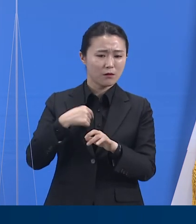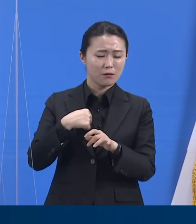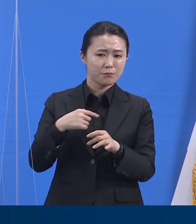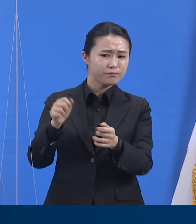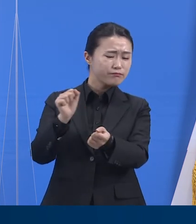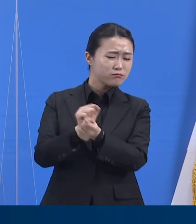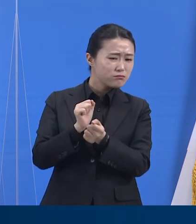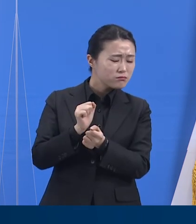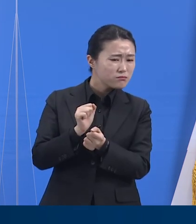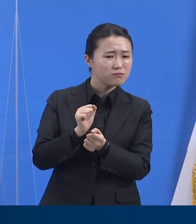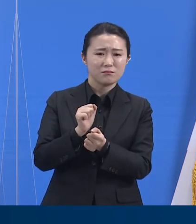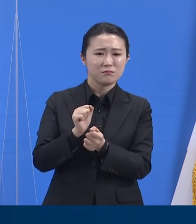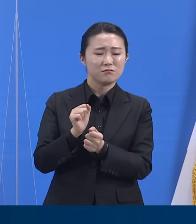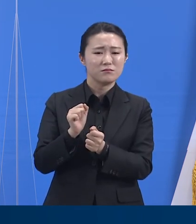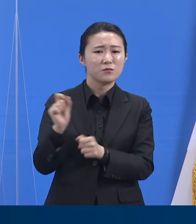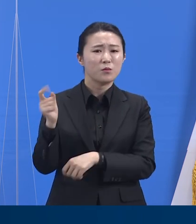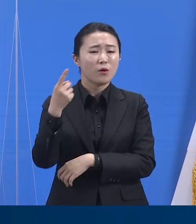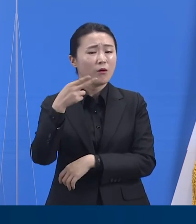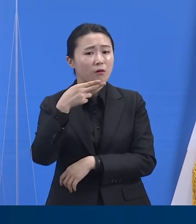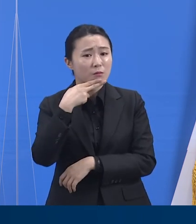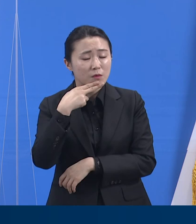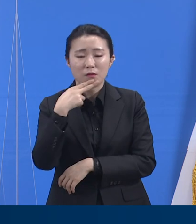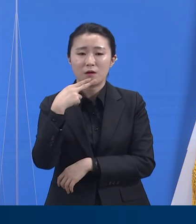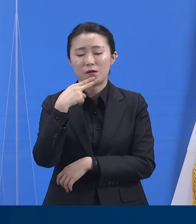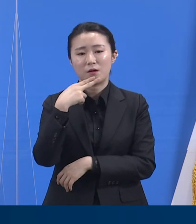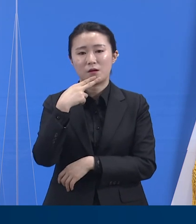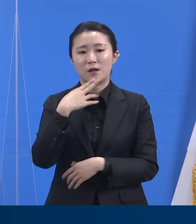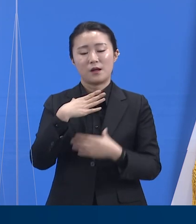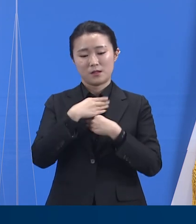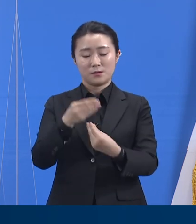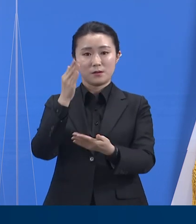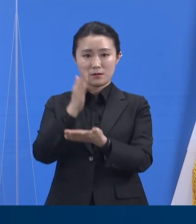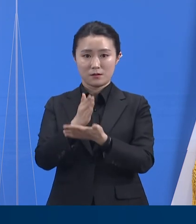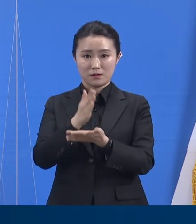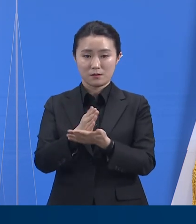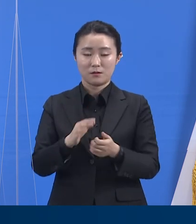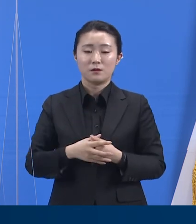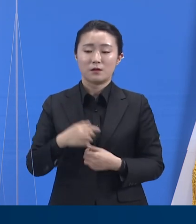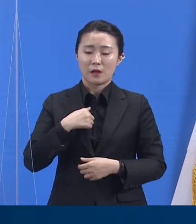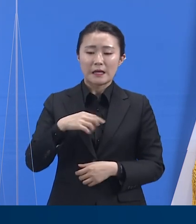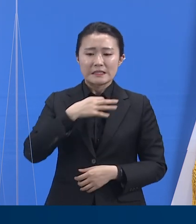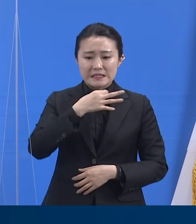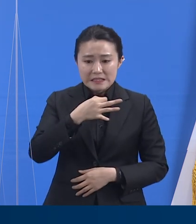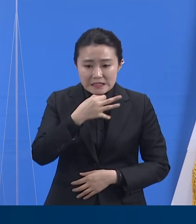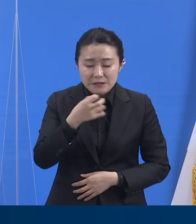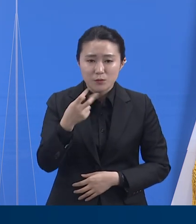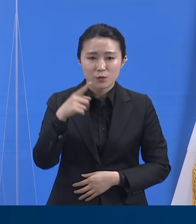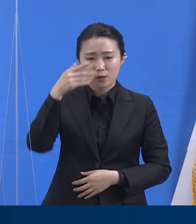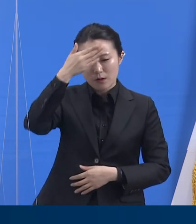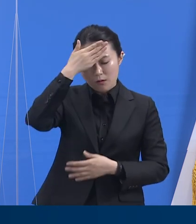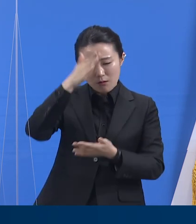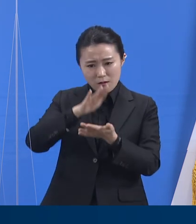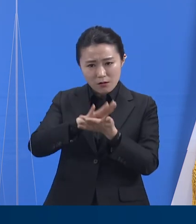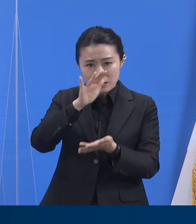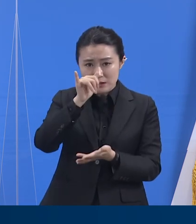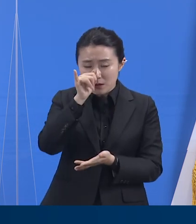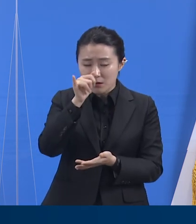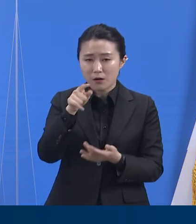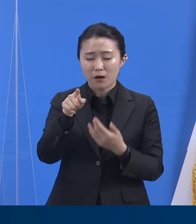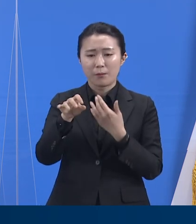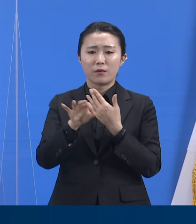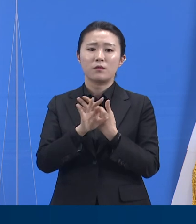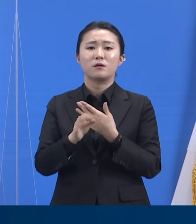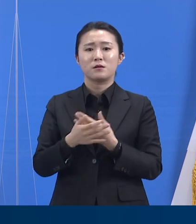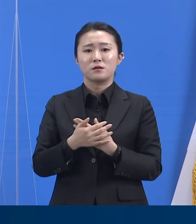열몸살이 있거나 기침이나 목통증 같은 증상이 있다면 등교와 출근을 멈추고 검사를 받으십시오.